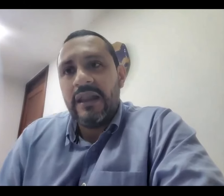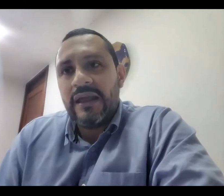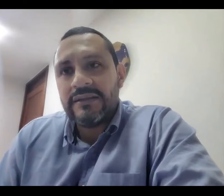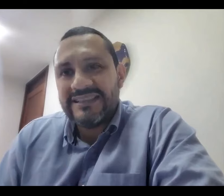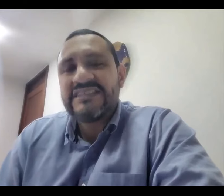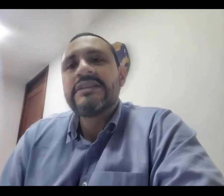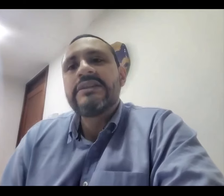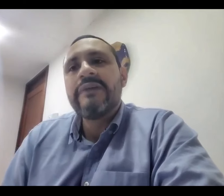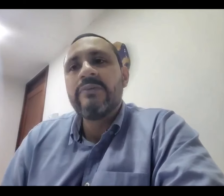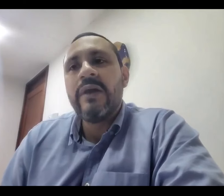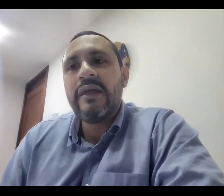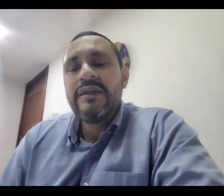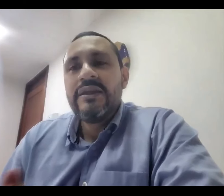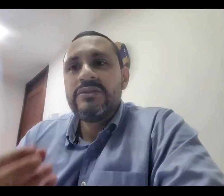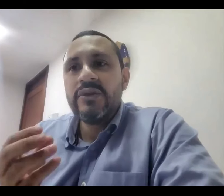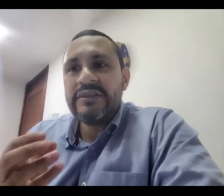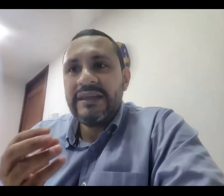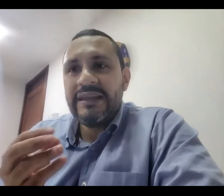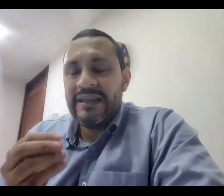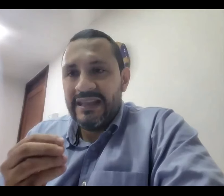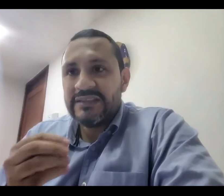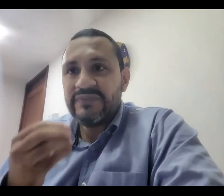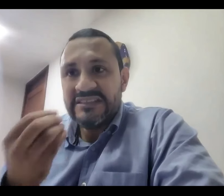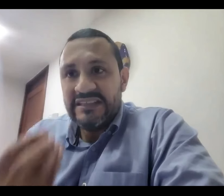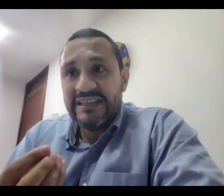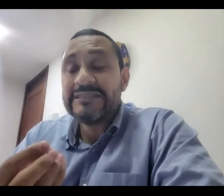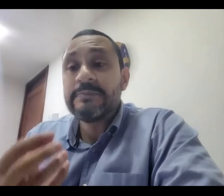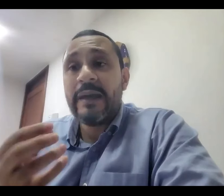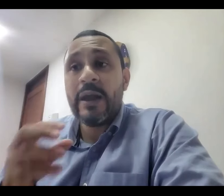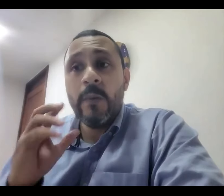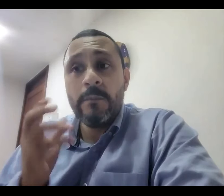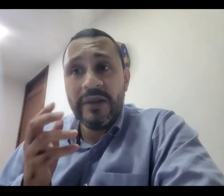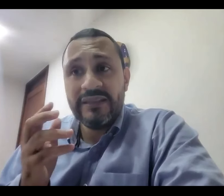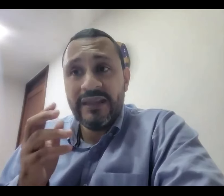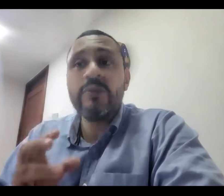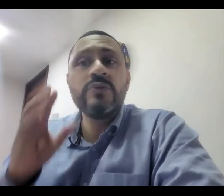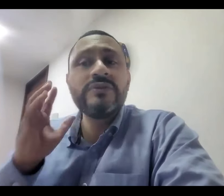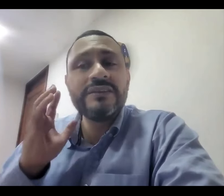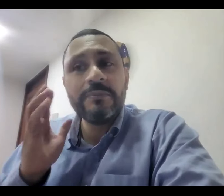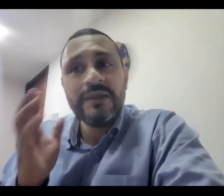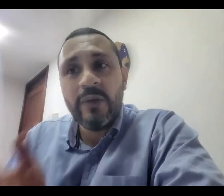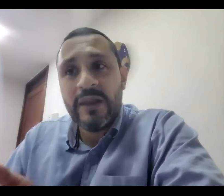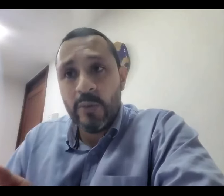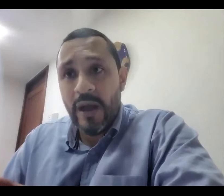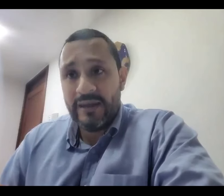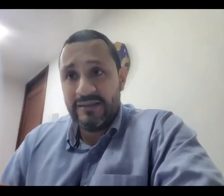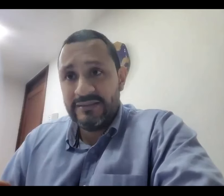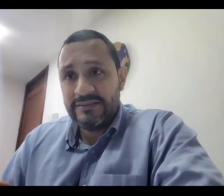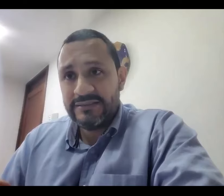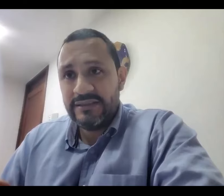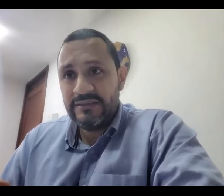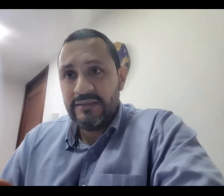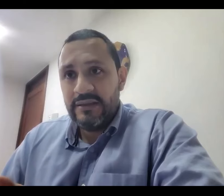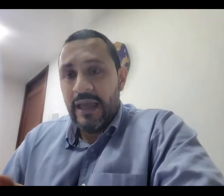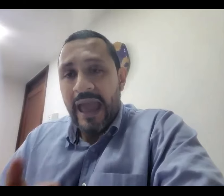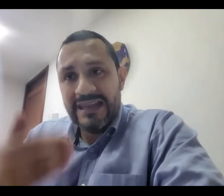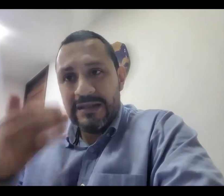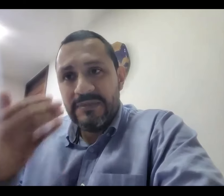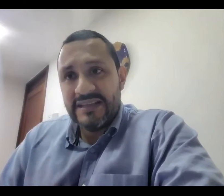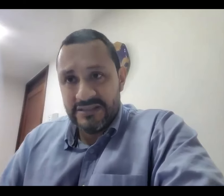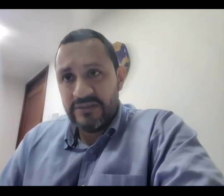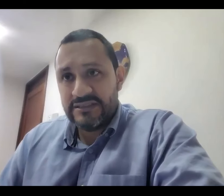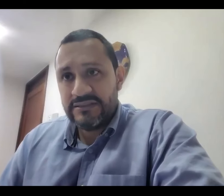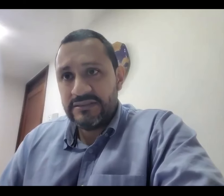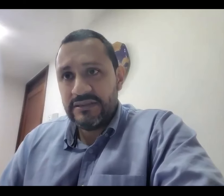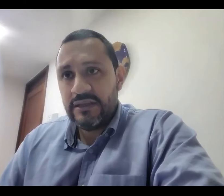que está siendo evaluada no tiene las facilidades para comprender un determinado lenguaje hay